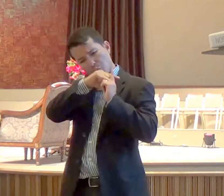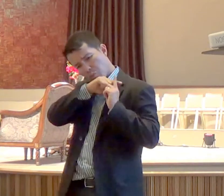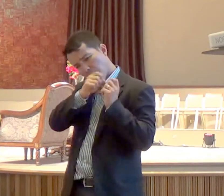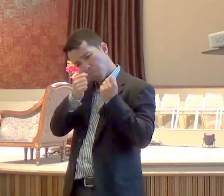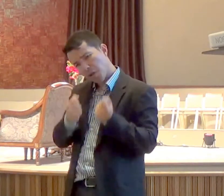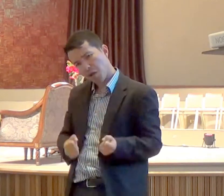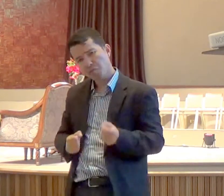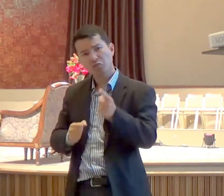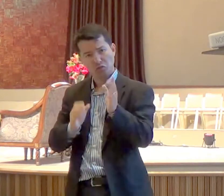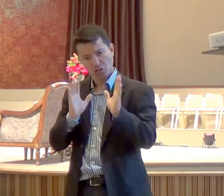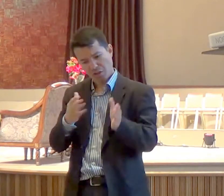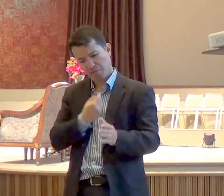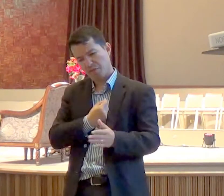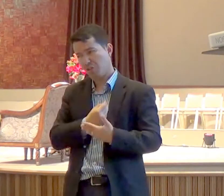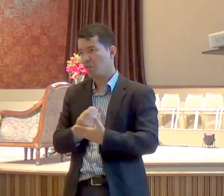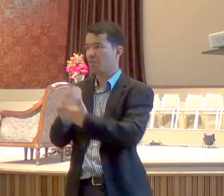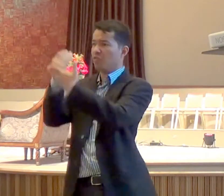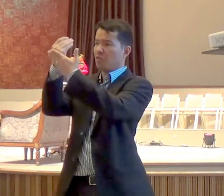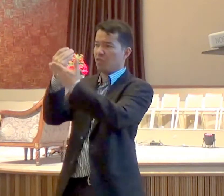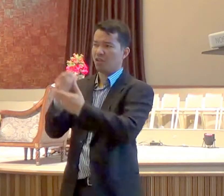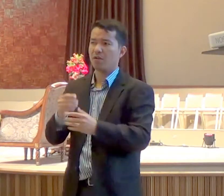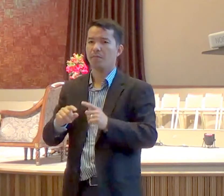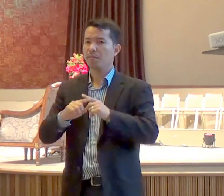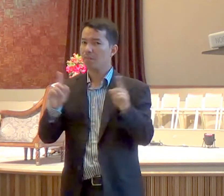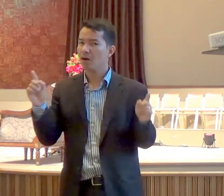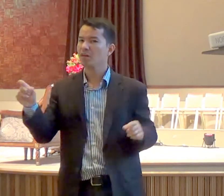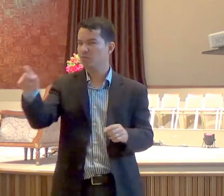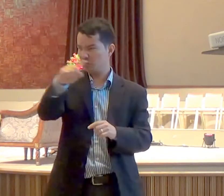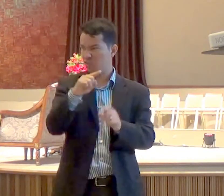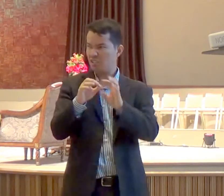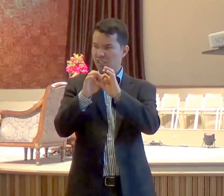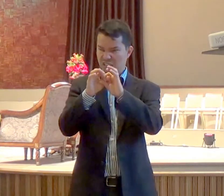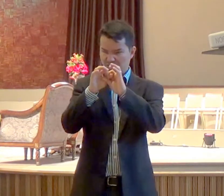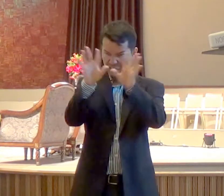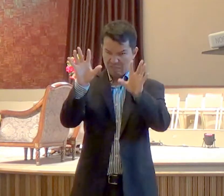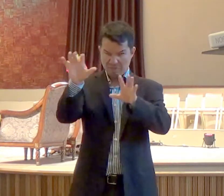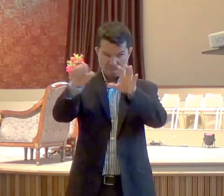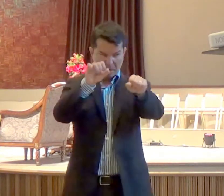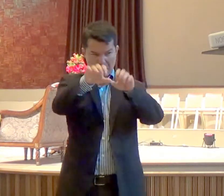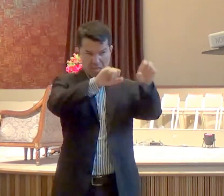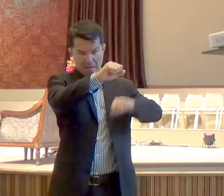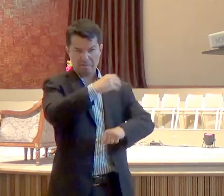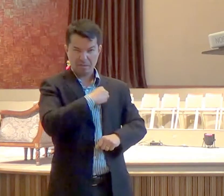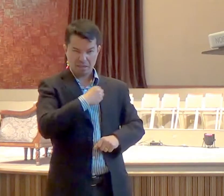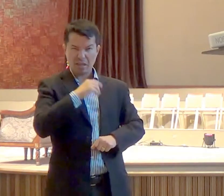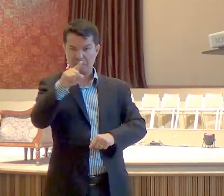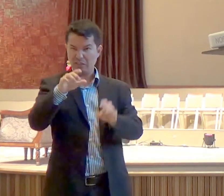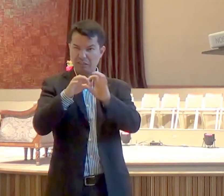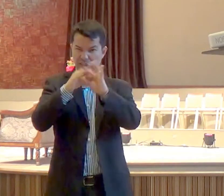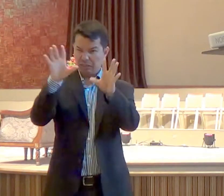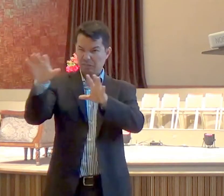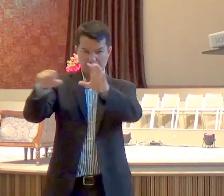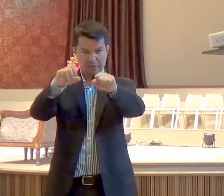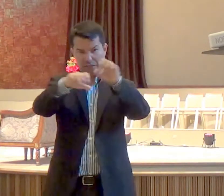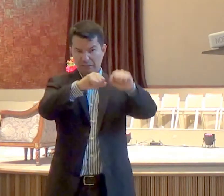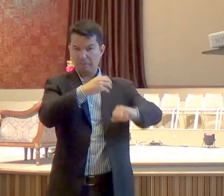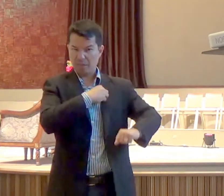vida para Cristo, glória a Jesus, aleluia, agora isso te dá autoridade para pecar, te dá liberdade para pecar, leia Romanos